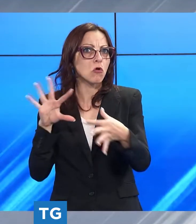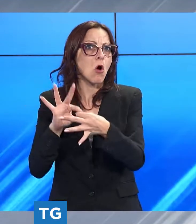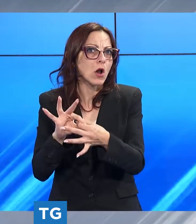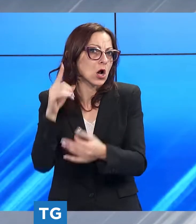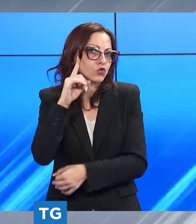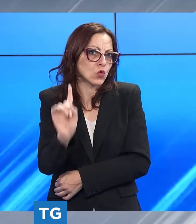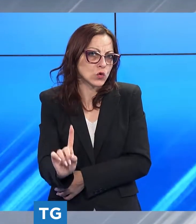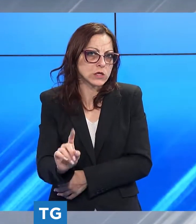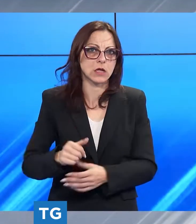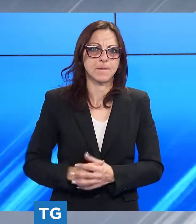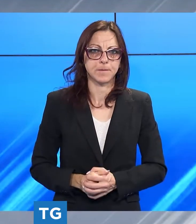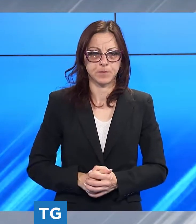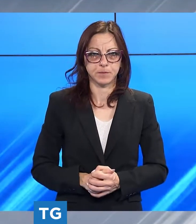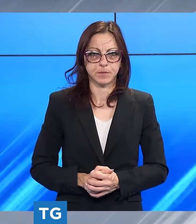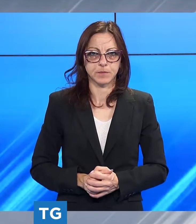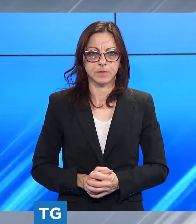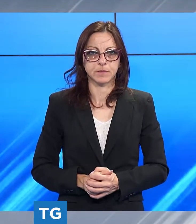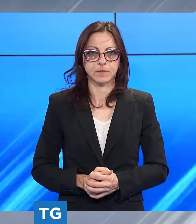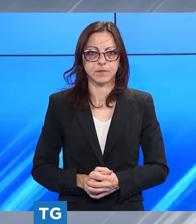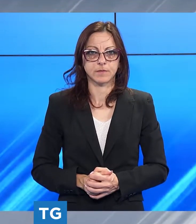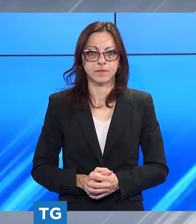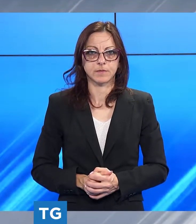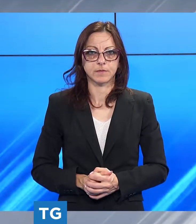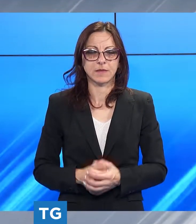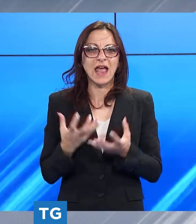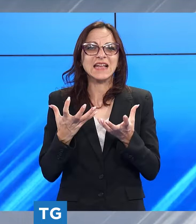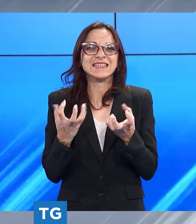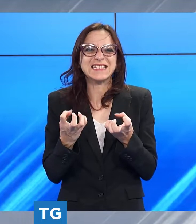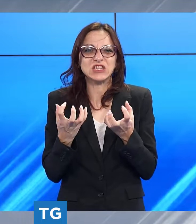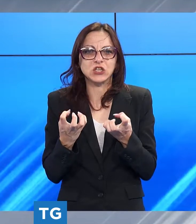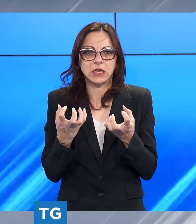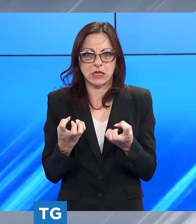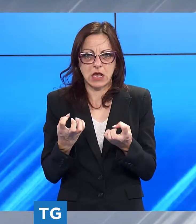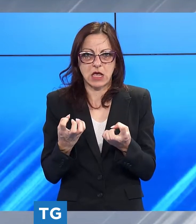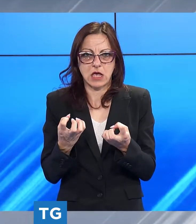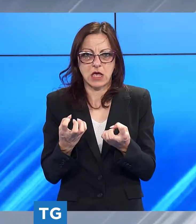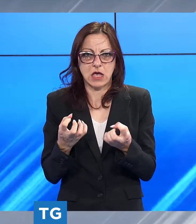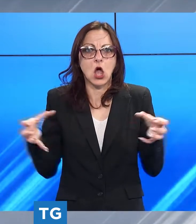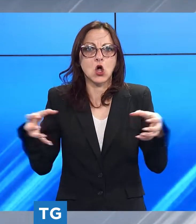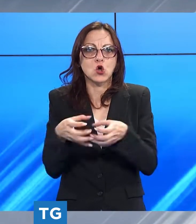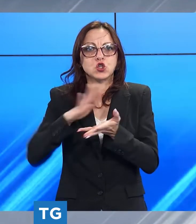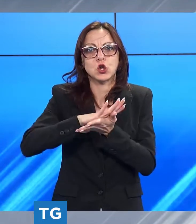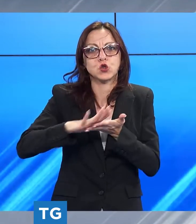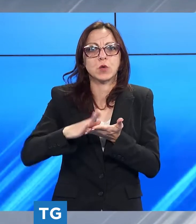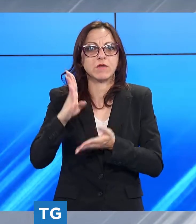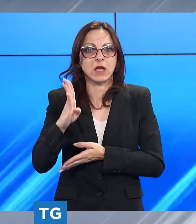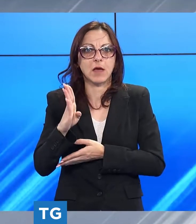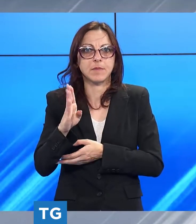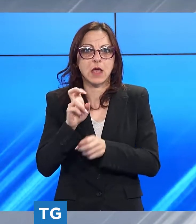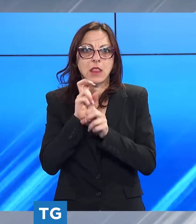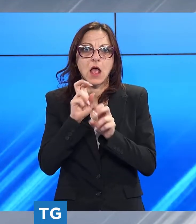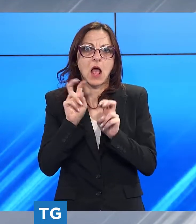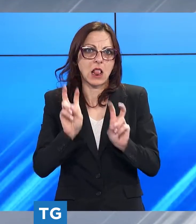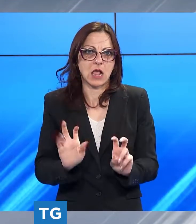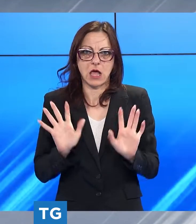e adesso parliamo della siccità l'allarme del consorzio di bonifica del bientina servono